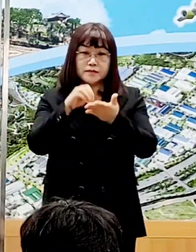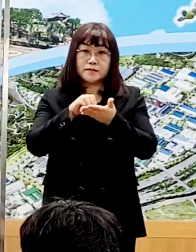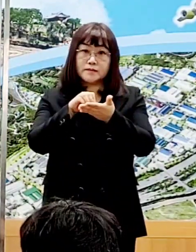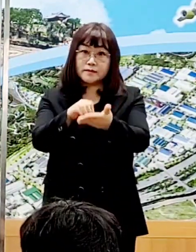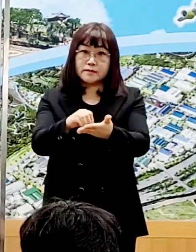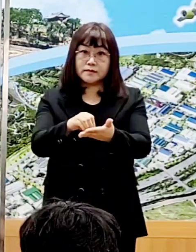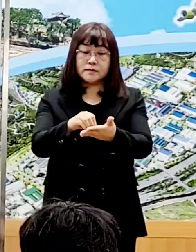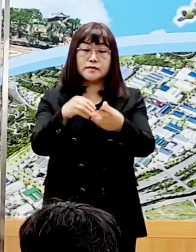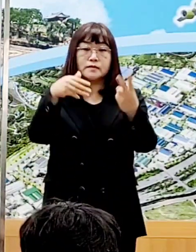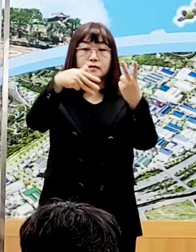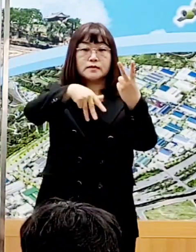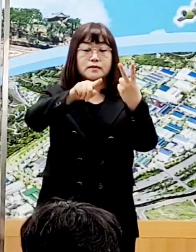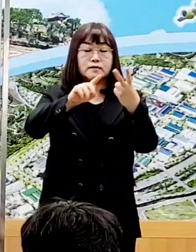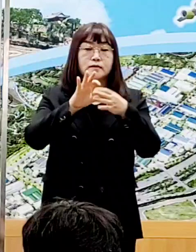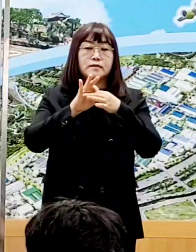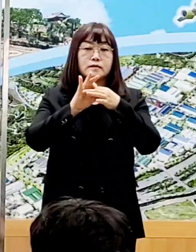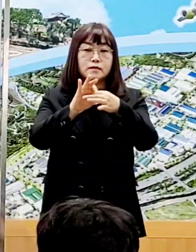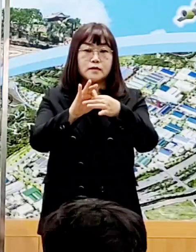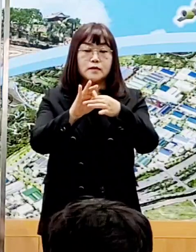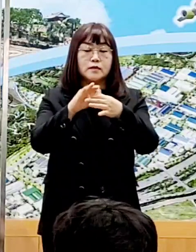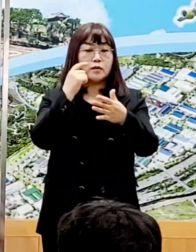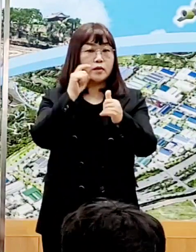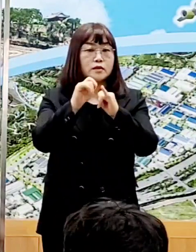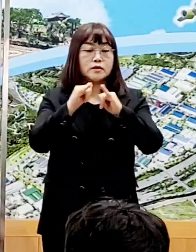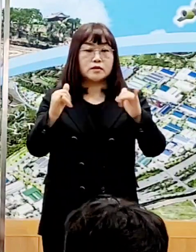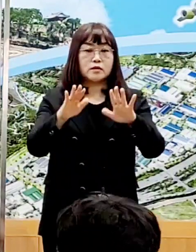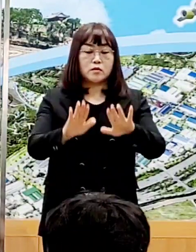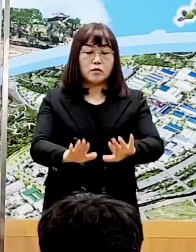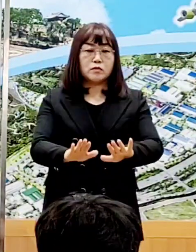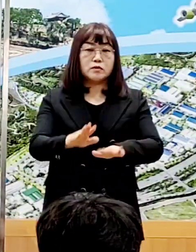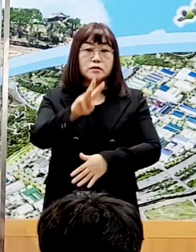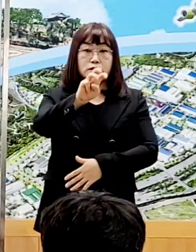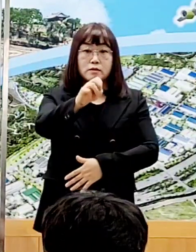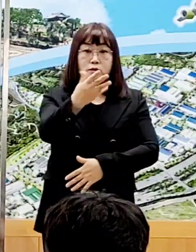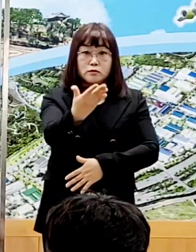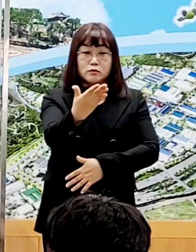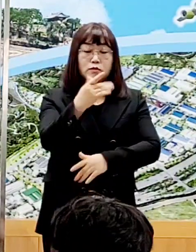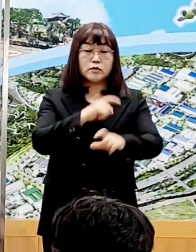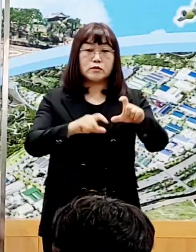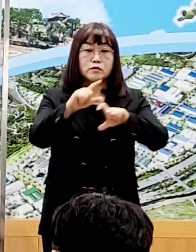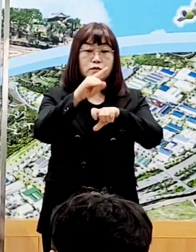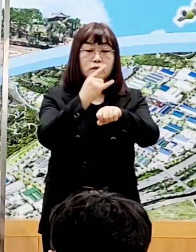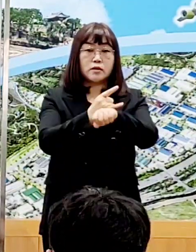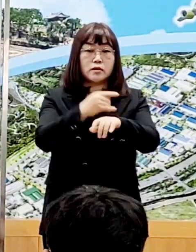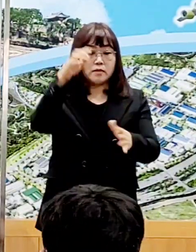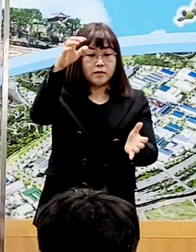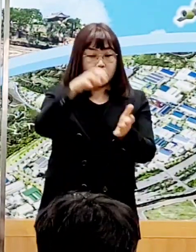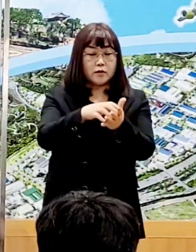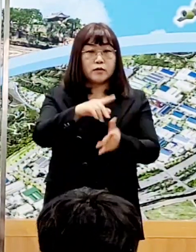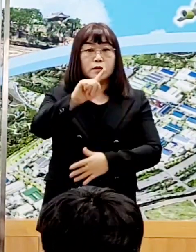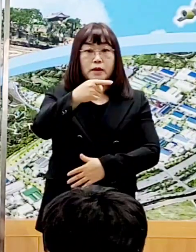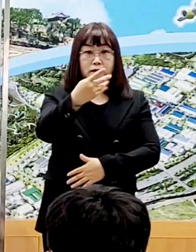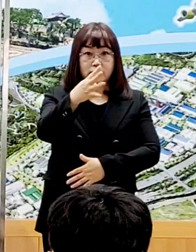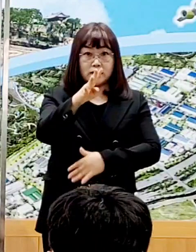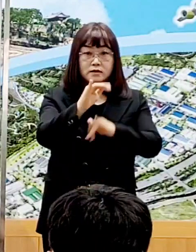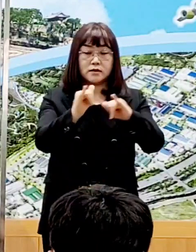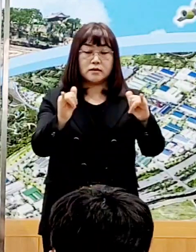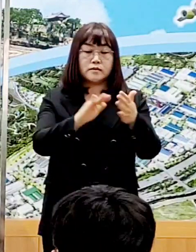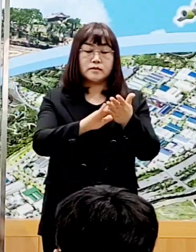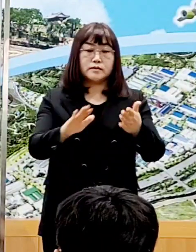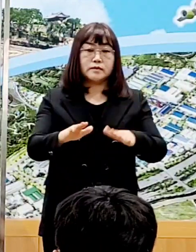2차 군부대 관련 확진자는 오늘 39명이 추가되어 모두 104명입니다.